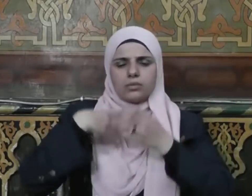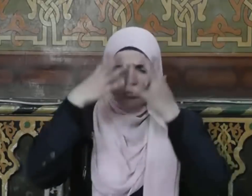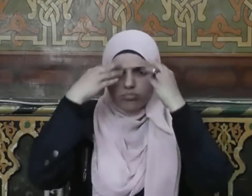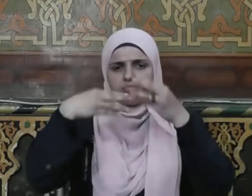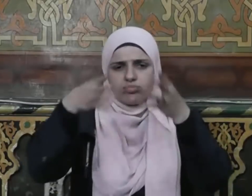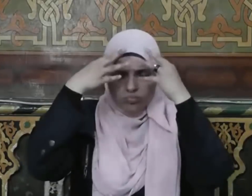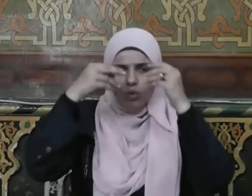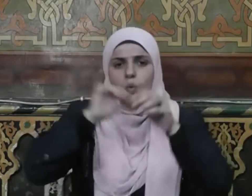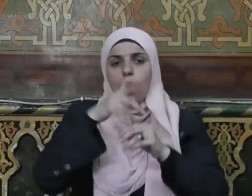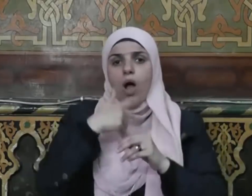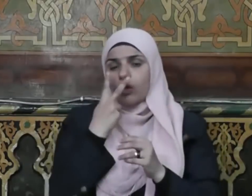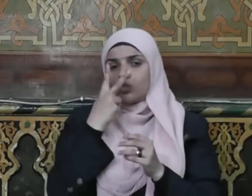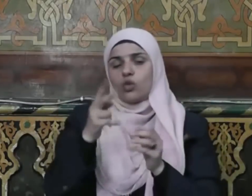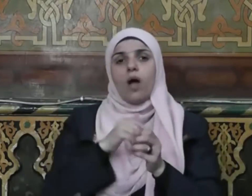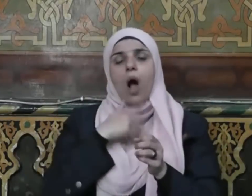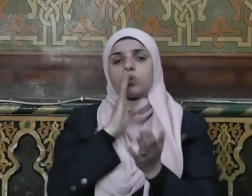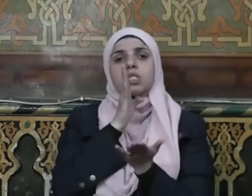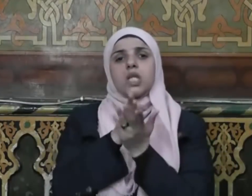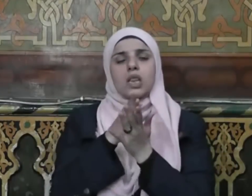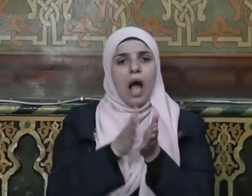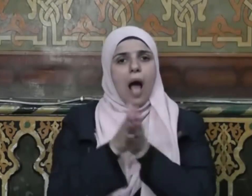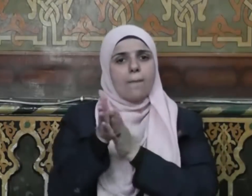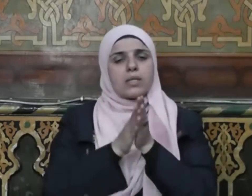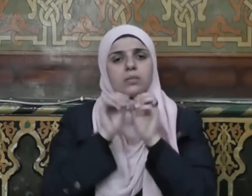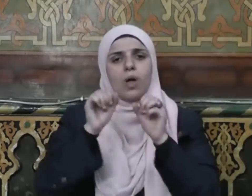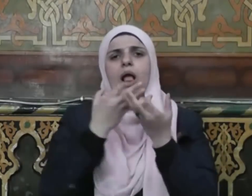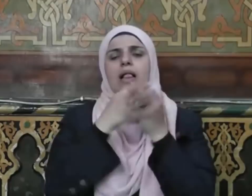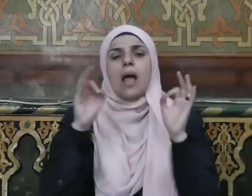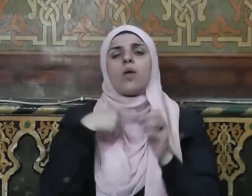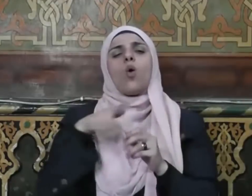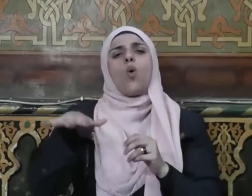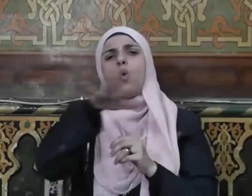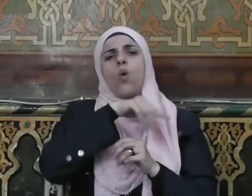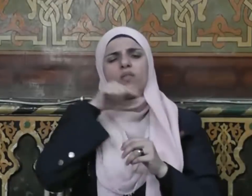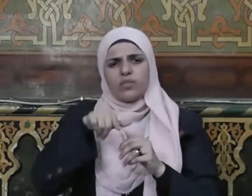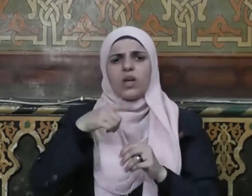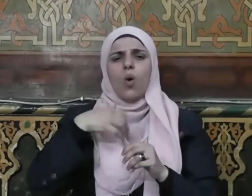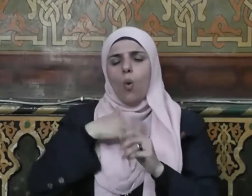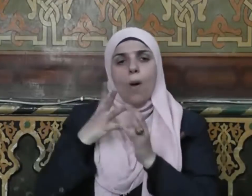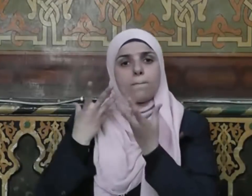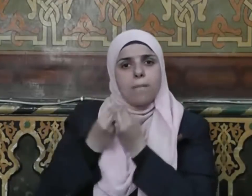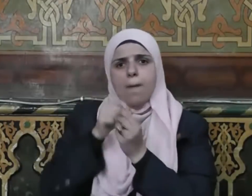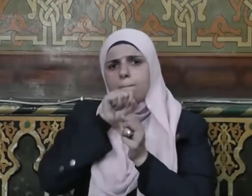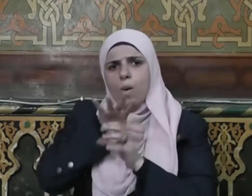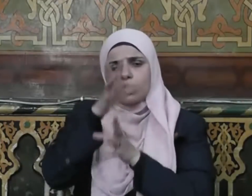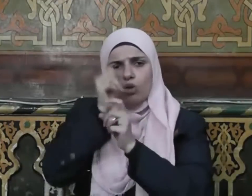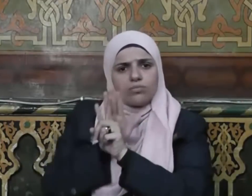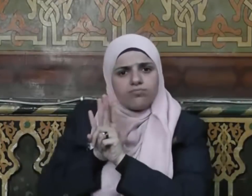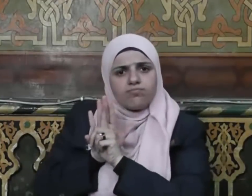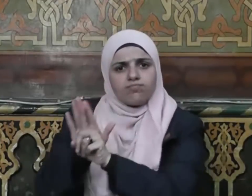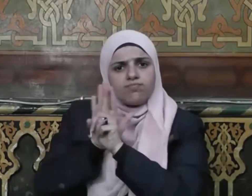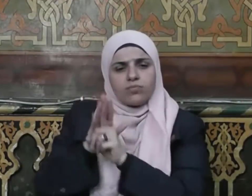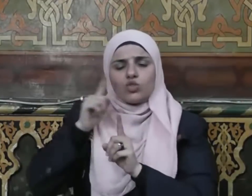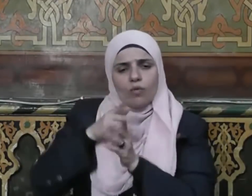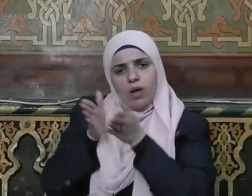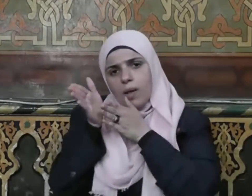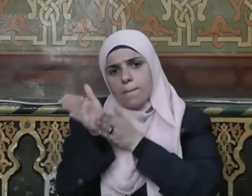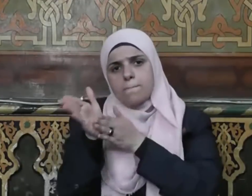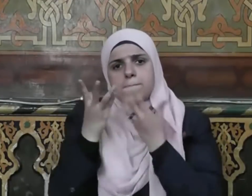ومظهرة صدق عزائمهم فهم الذين عزروه ونصروه واتبعوا النور الذي